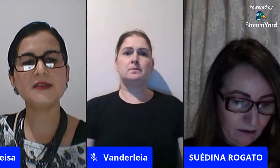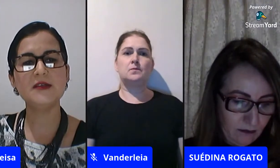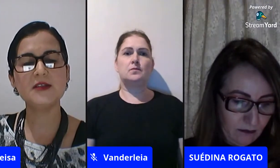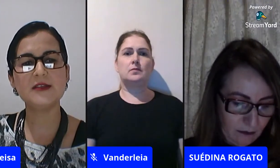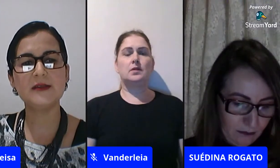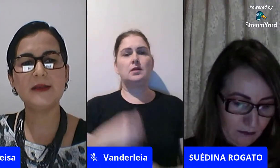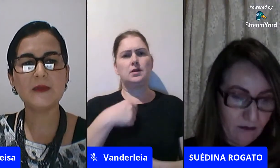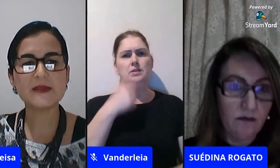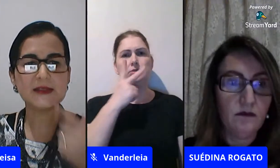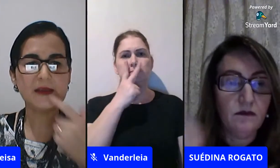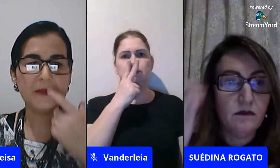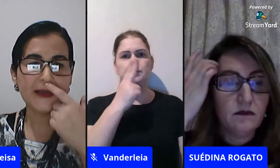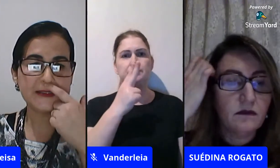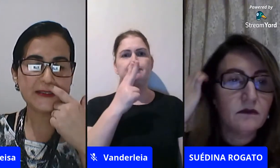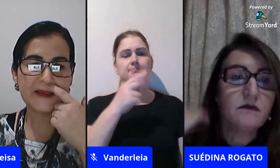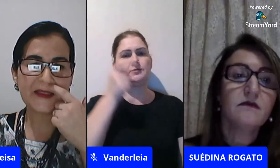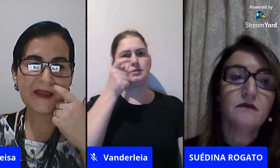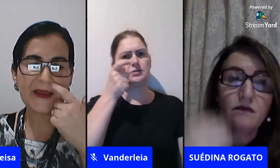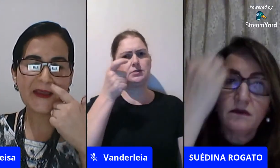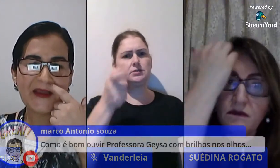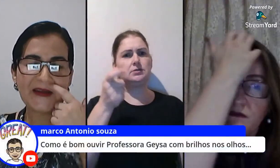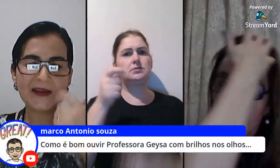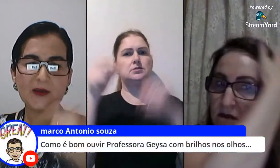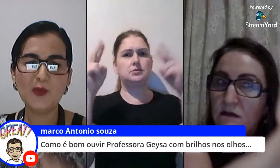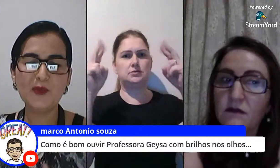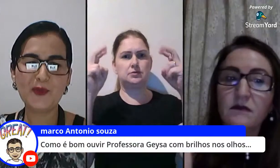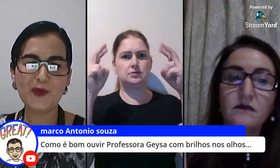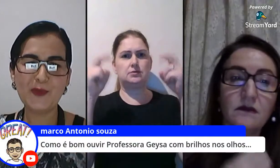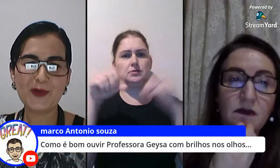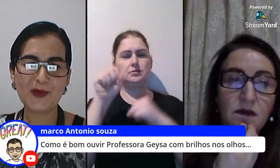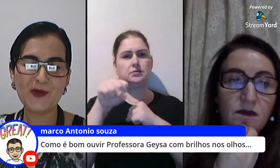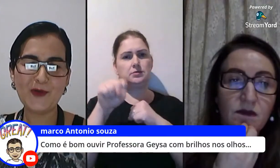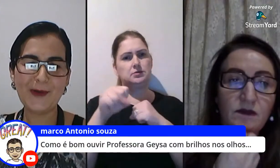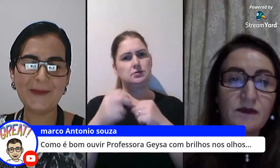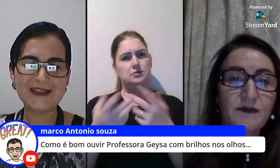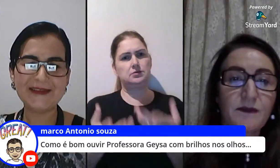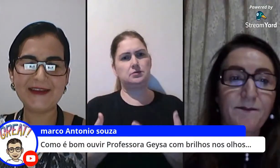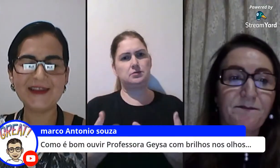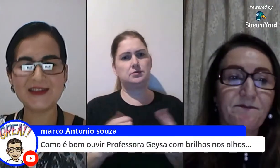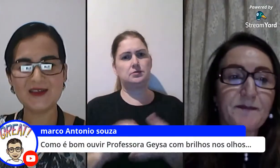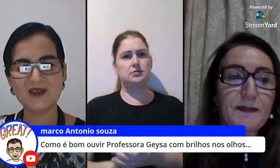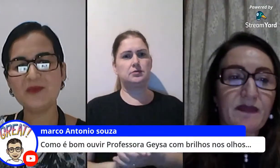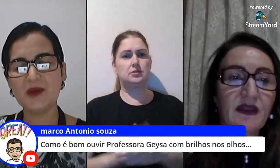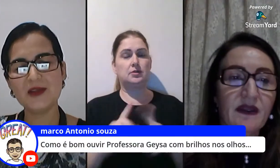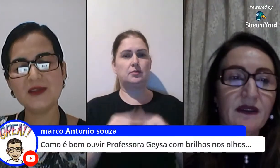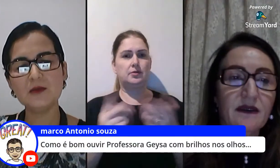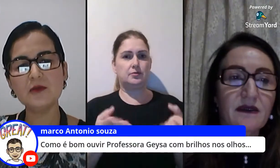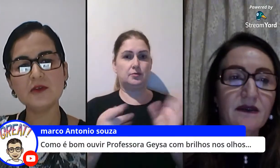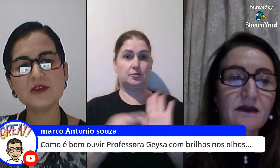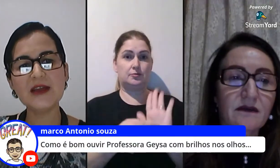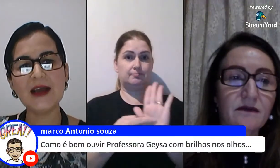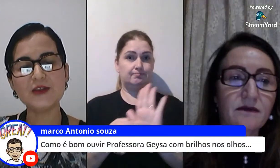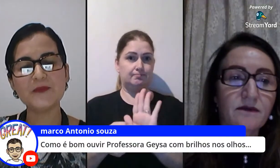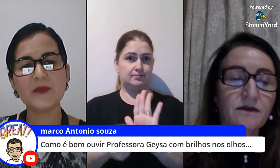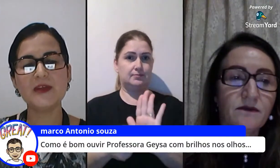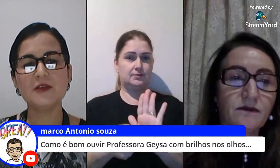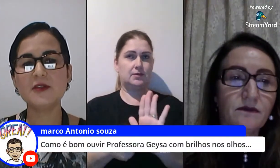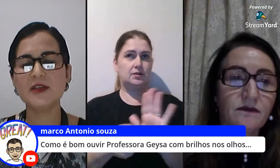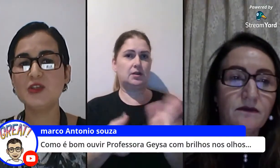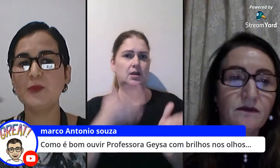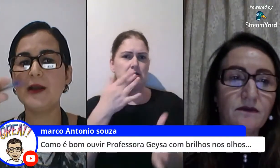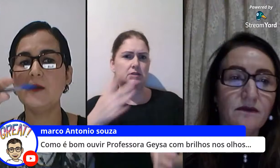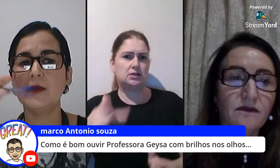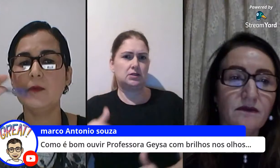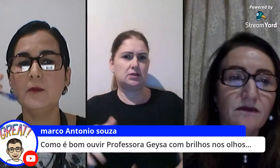eu acho interessante esse tema assim mas como eu apresentei aqui as crianças apresentam